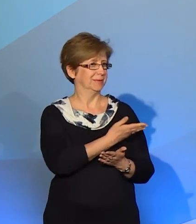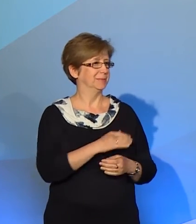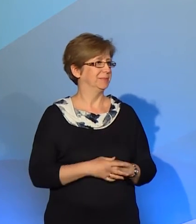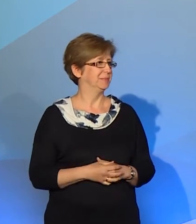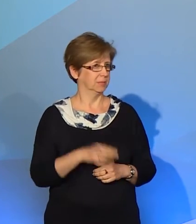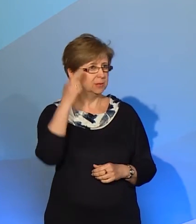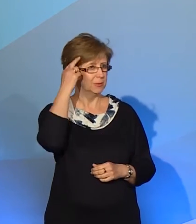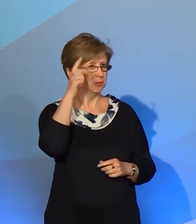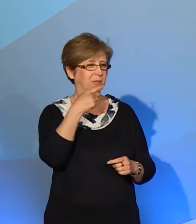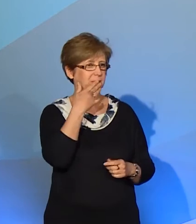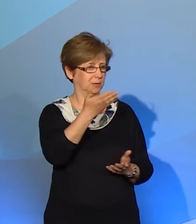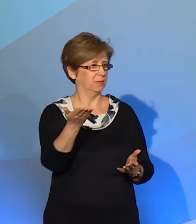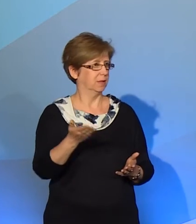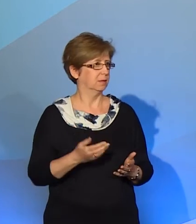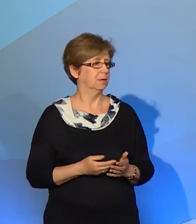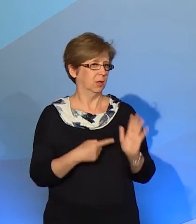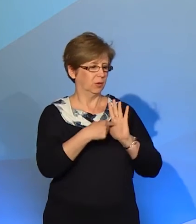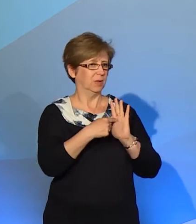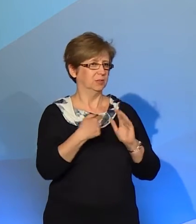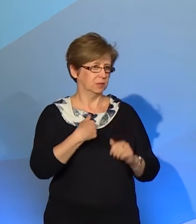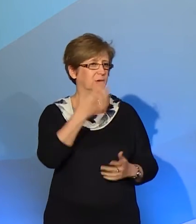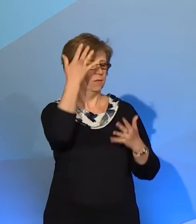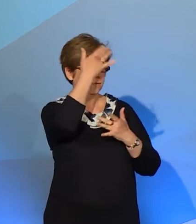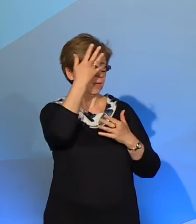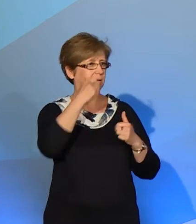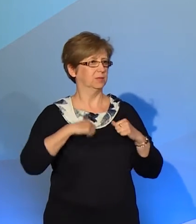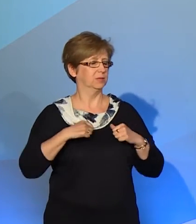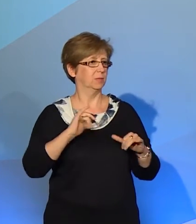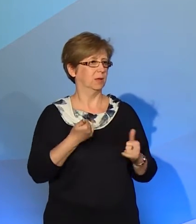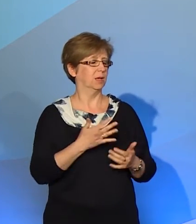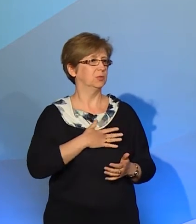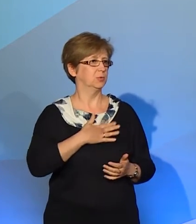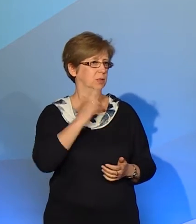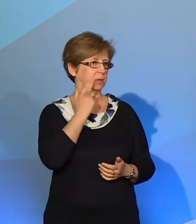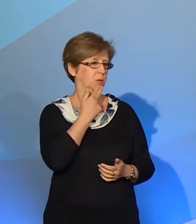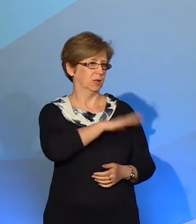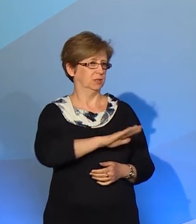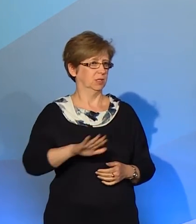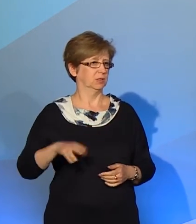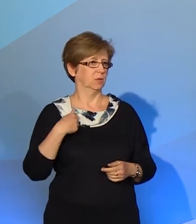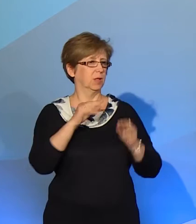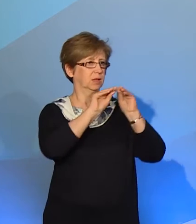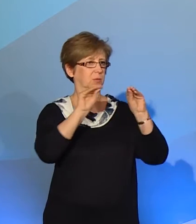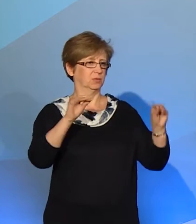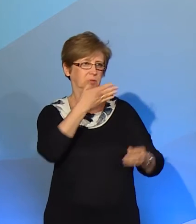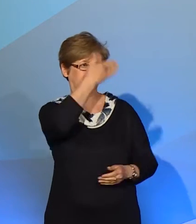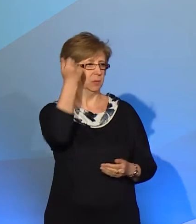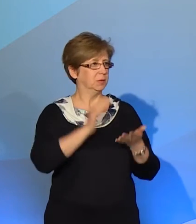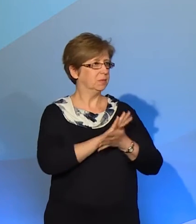Zrozumieli Państwo? No właśnie, to niech Państwo sobie wyobrażą, jak się czuje dziecko głuche w klasie, w której nauczyciel nie miga. A bardzo